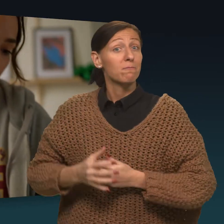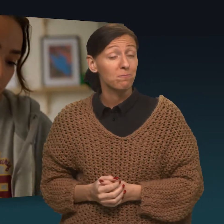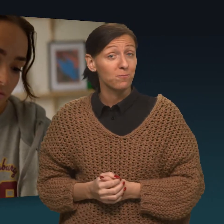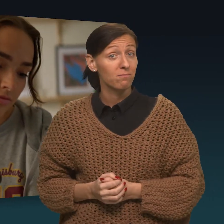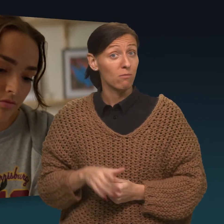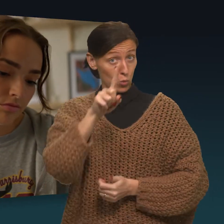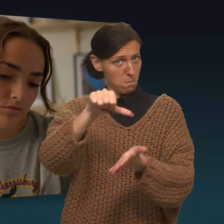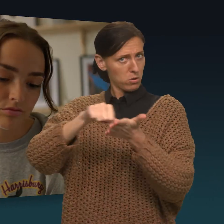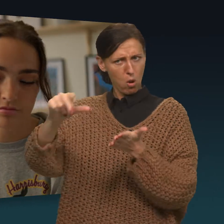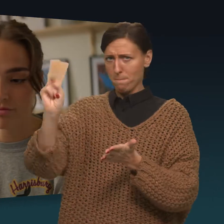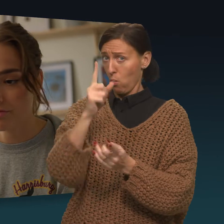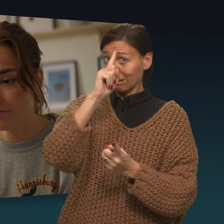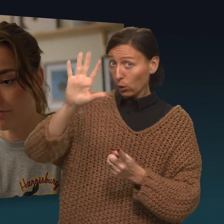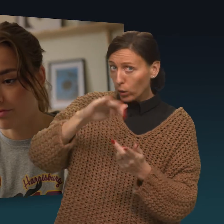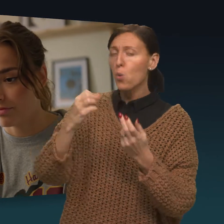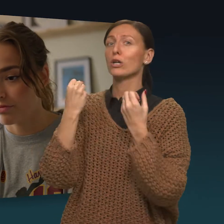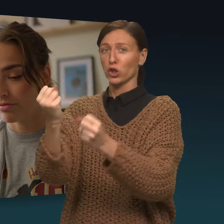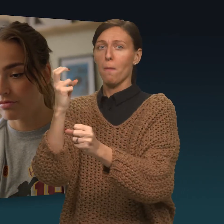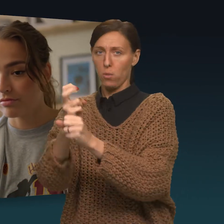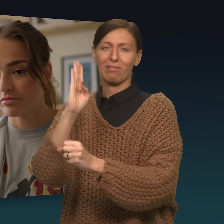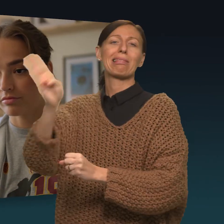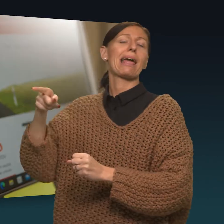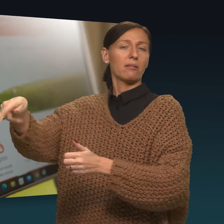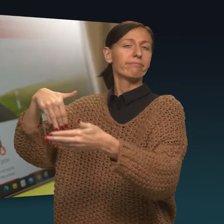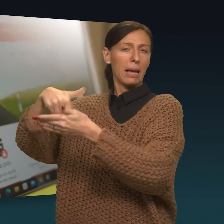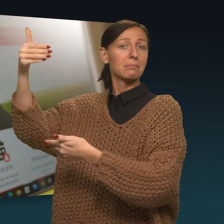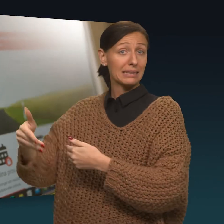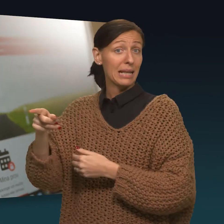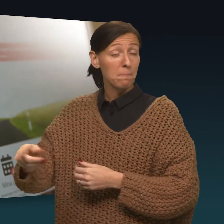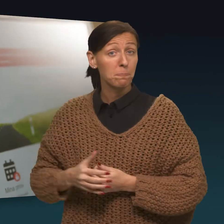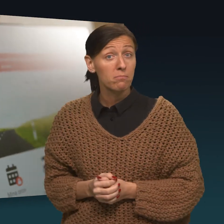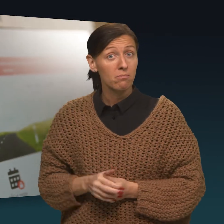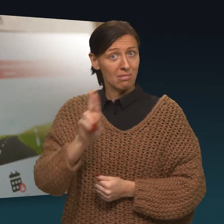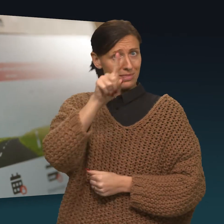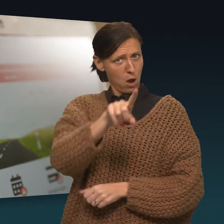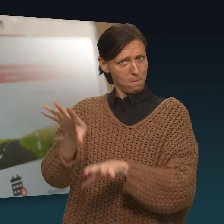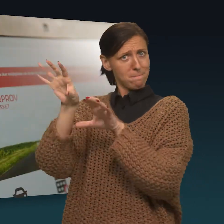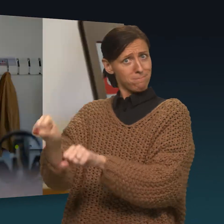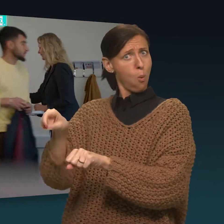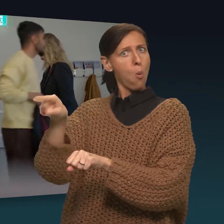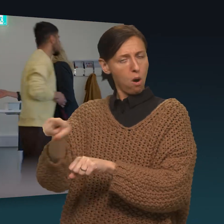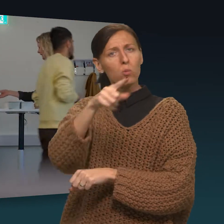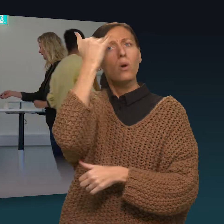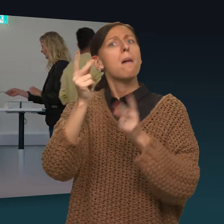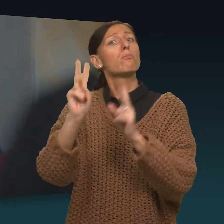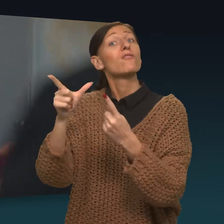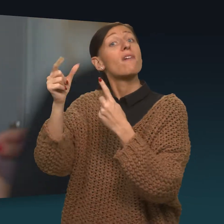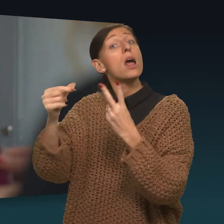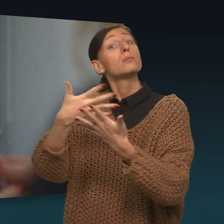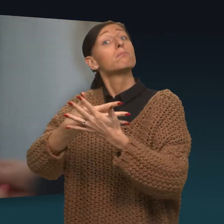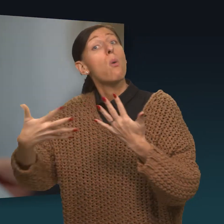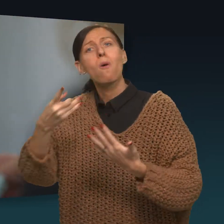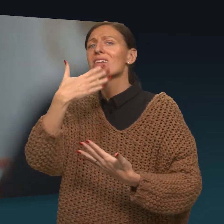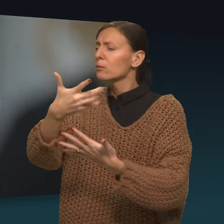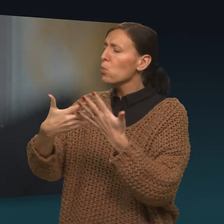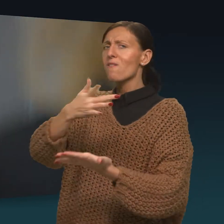det skulle behövas. Du betalar för både teori och körprovet direkt i bokningstjänsten. När du bokar